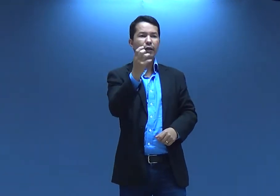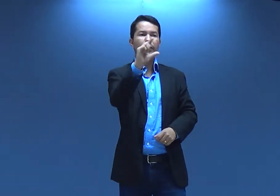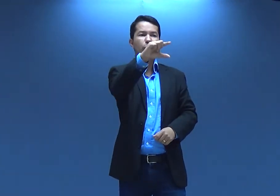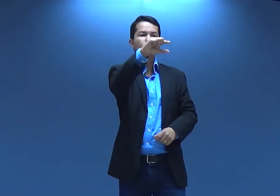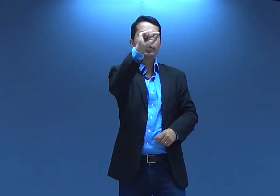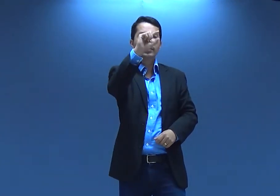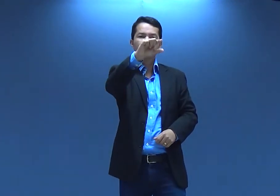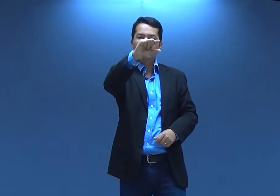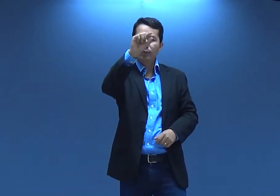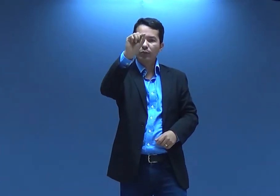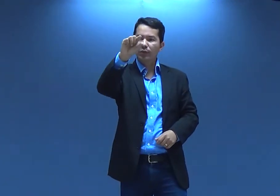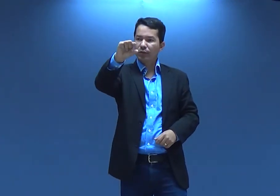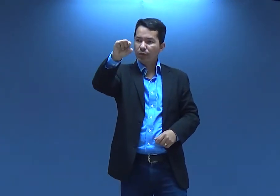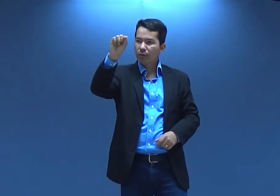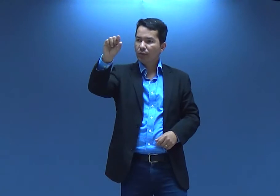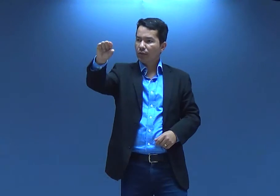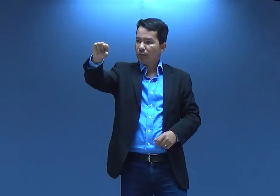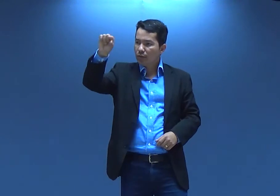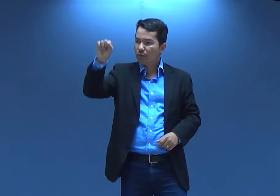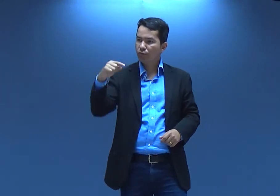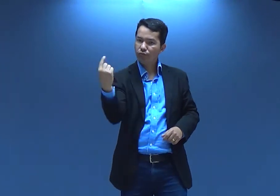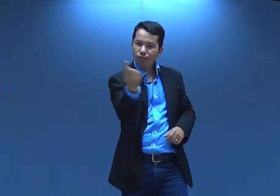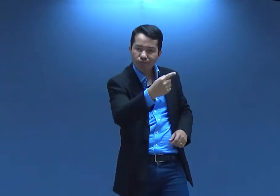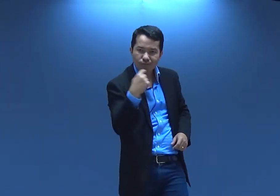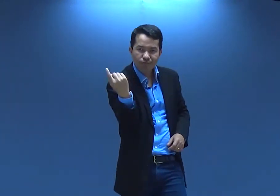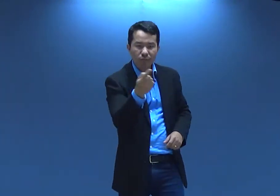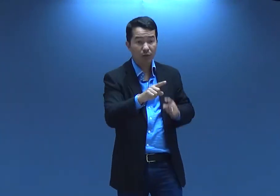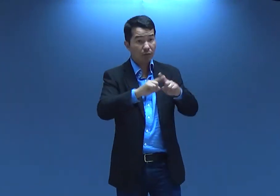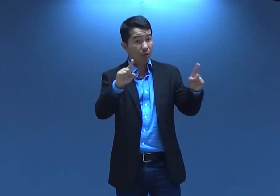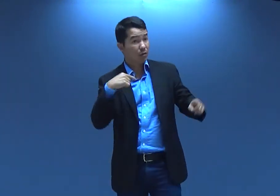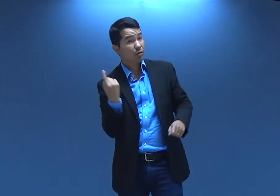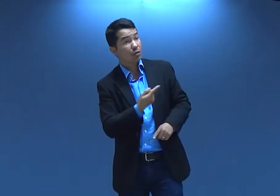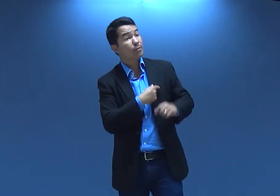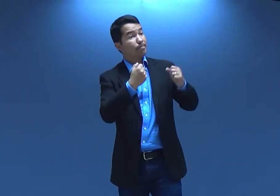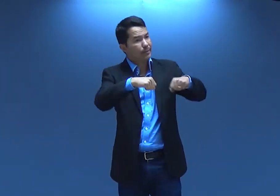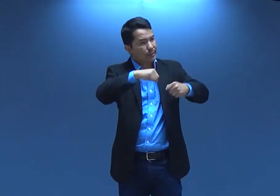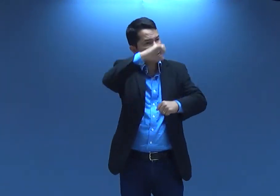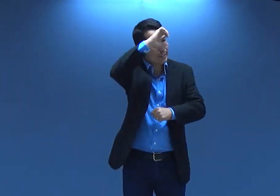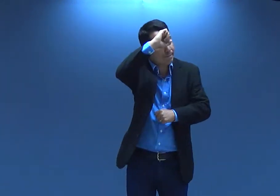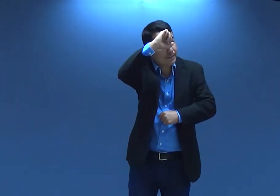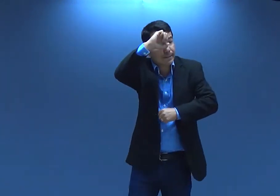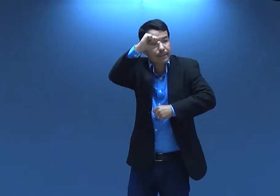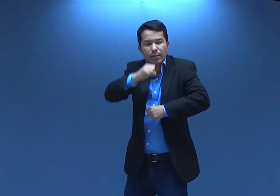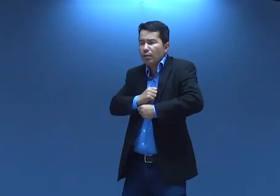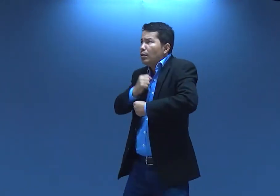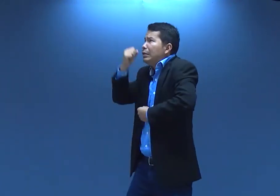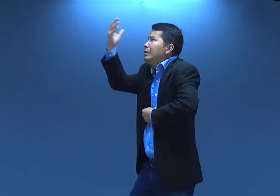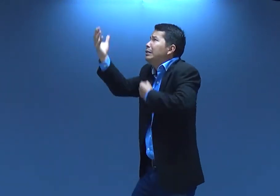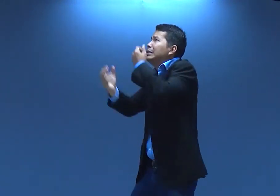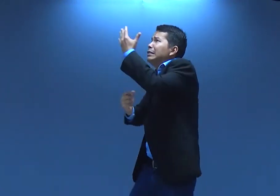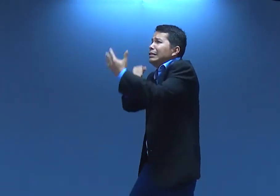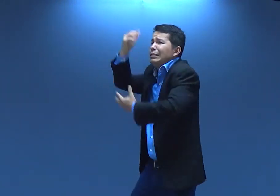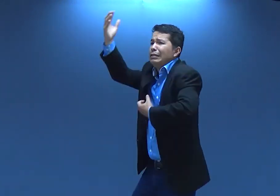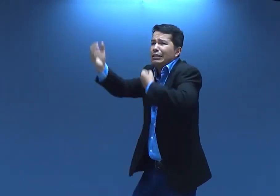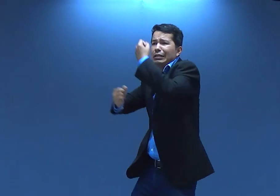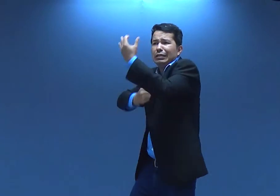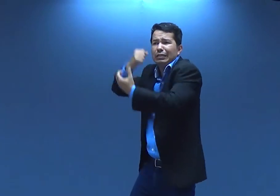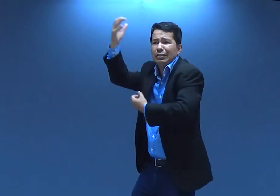E também, o que Deus quer? Escolher cada um de vocês. Mas a gente precisa aprender a